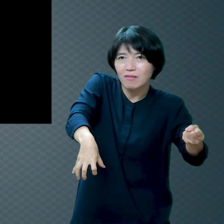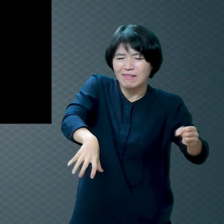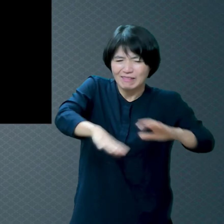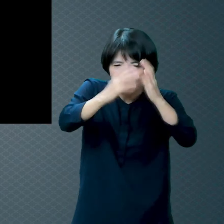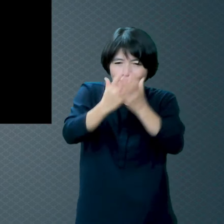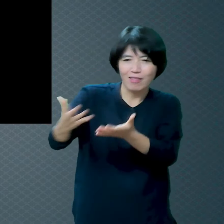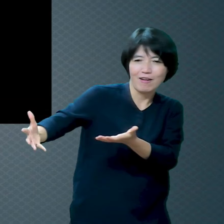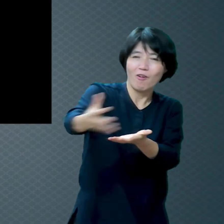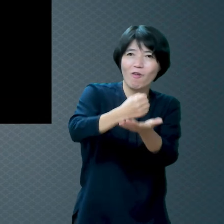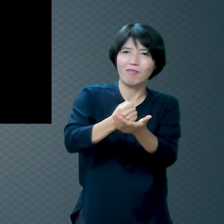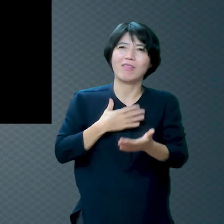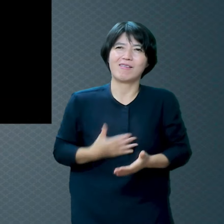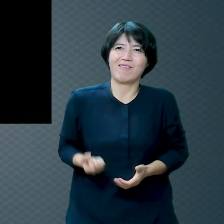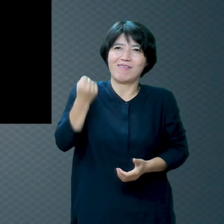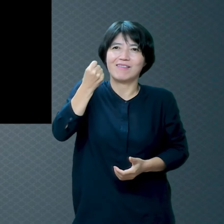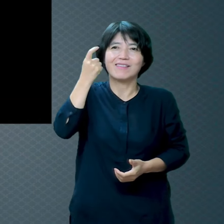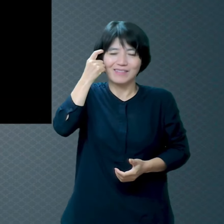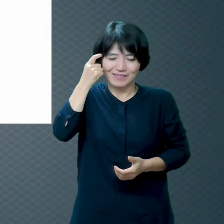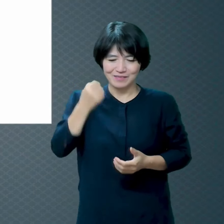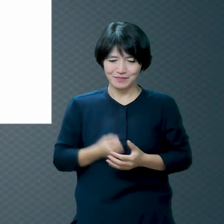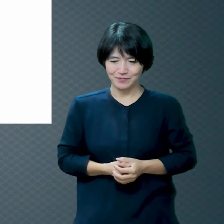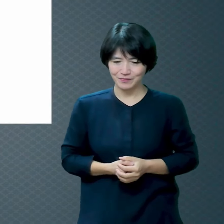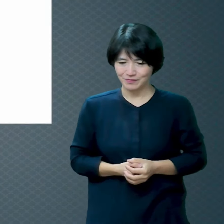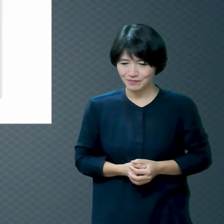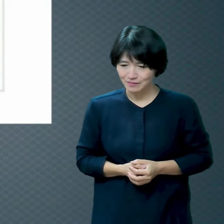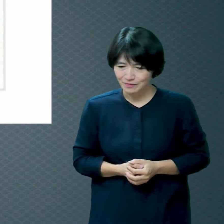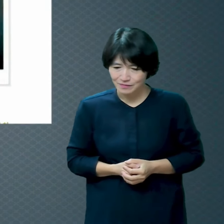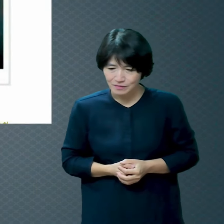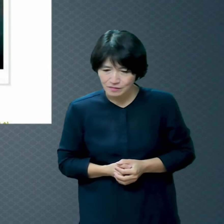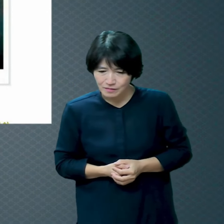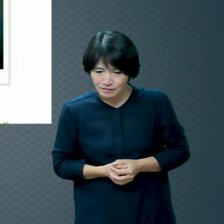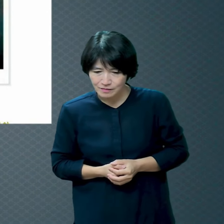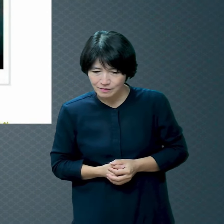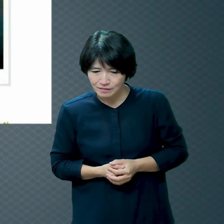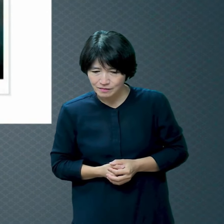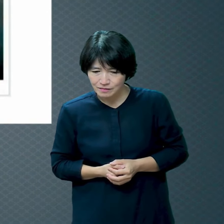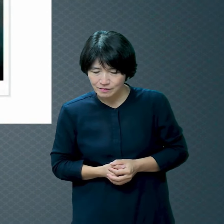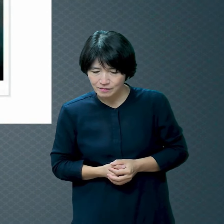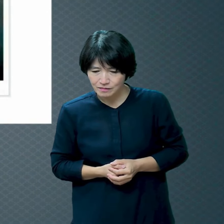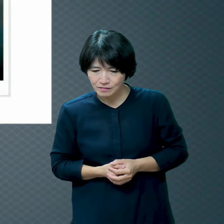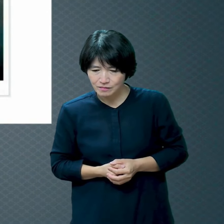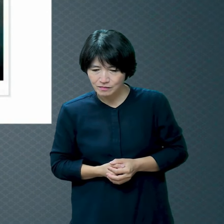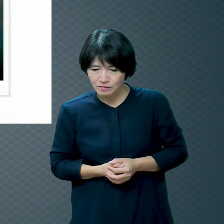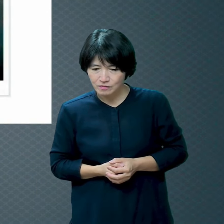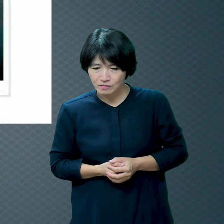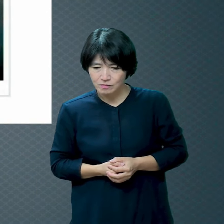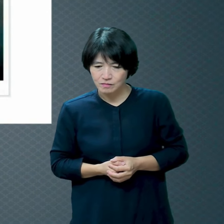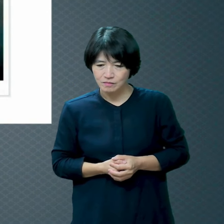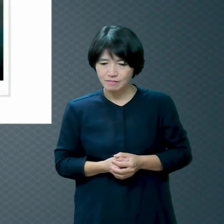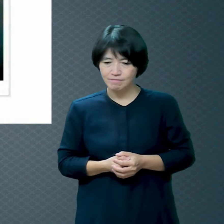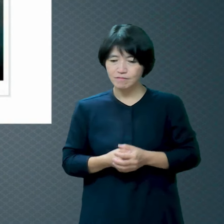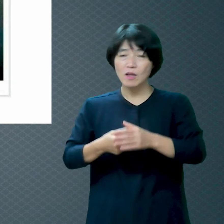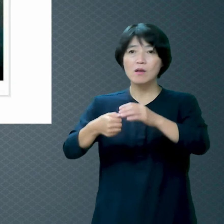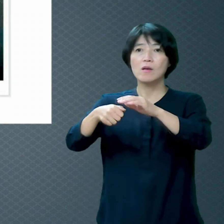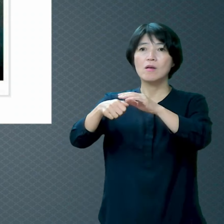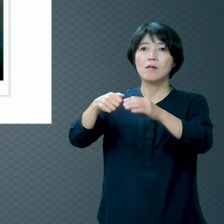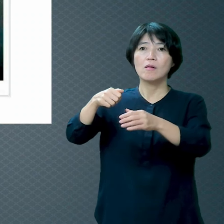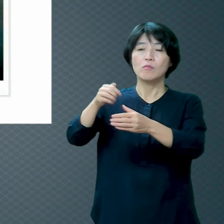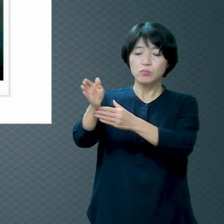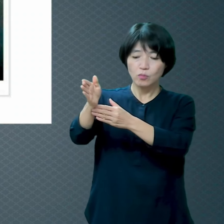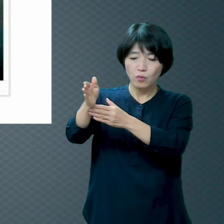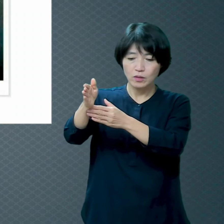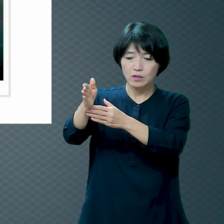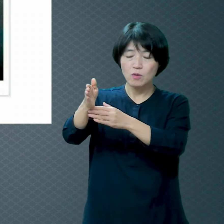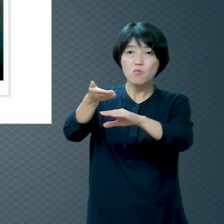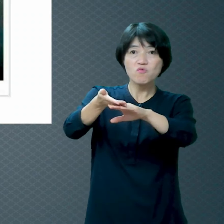제가 재미있어서 올려놨는데 위에 있는 물고기는 시메어예요 바닷속